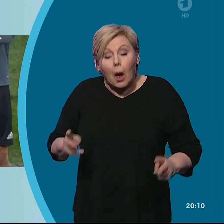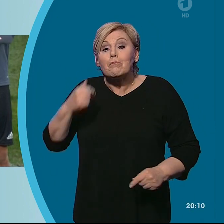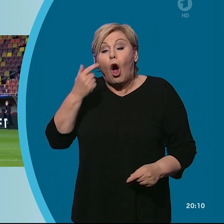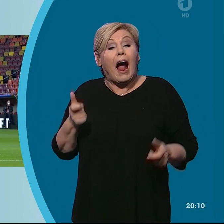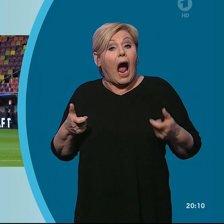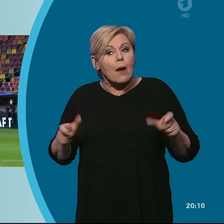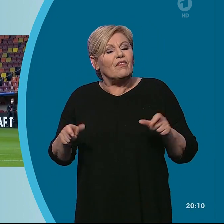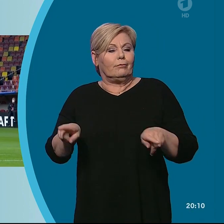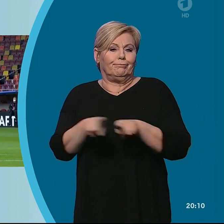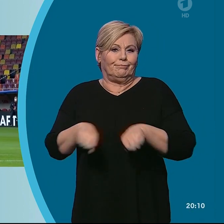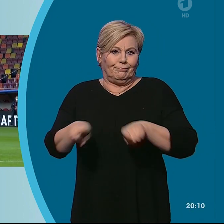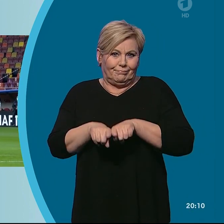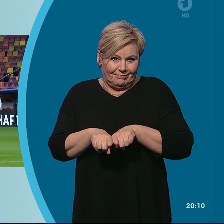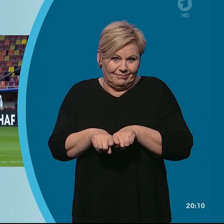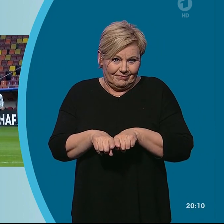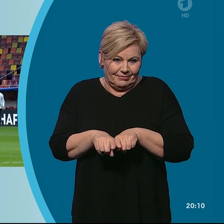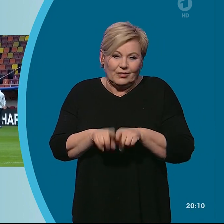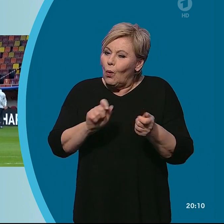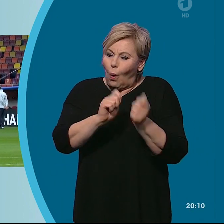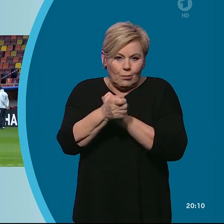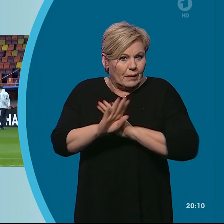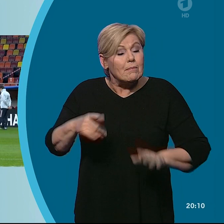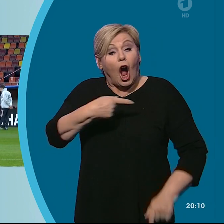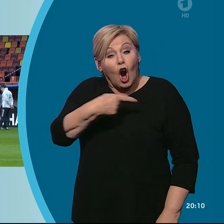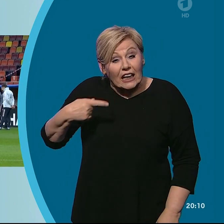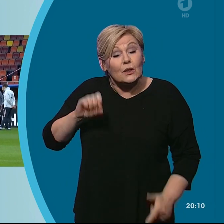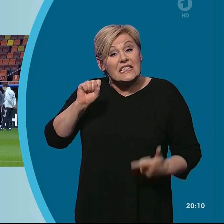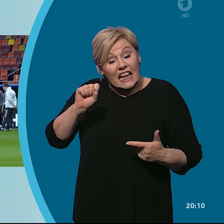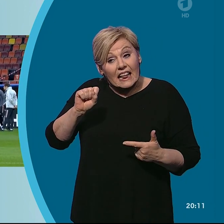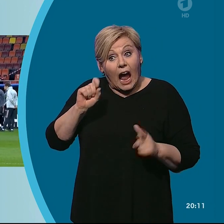verändern zu wollen. Offen ist, ob Goretzka und Sané rechtzeitig fit werden.